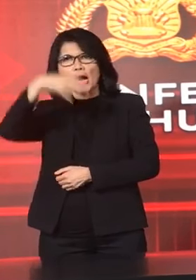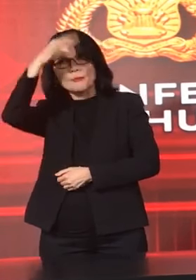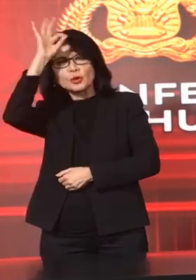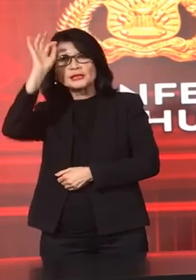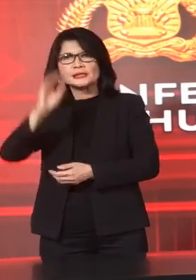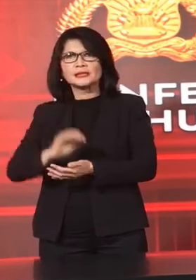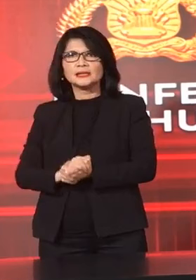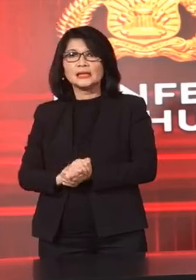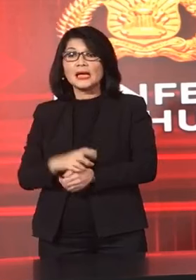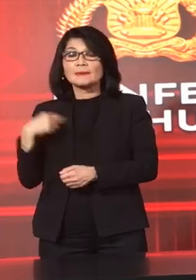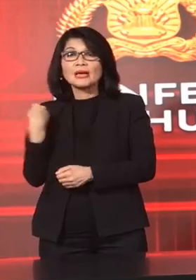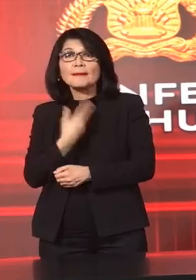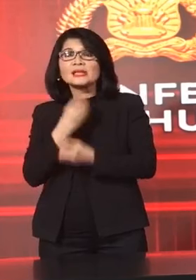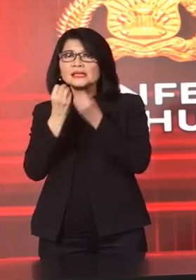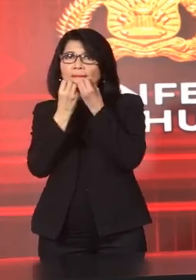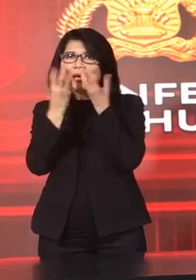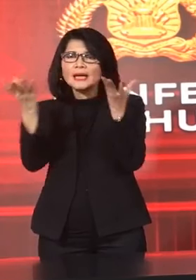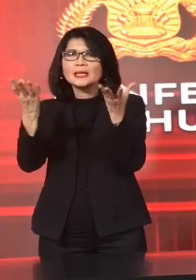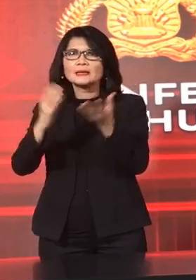Perlu Kami Sampaikan